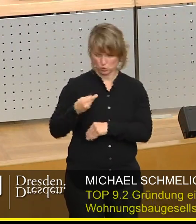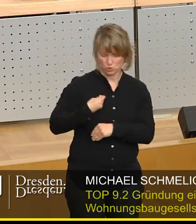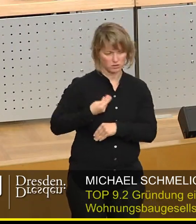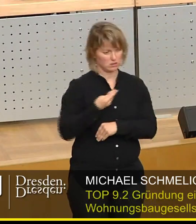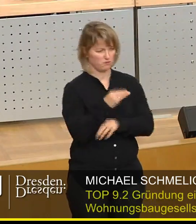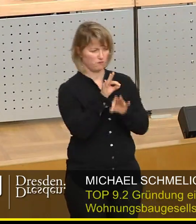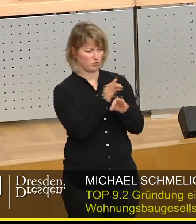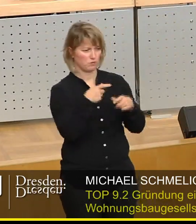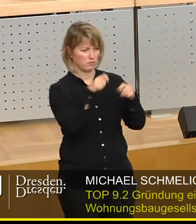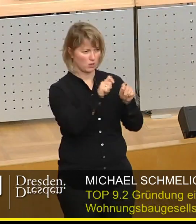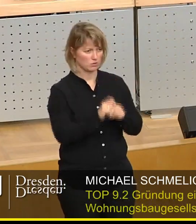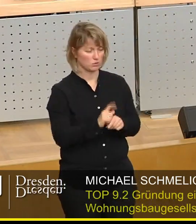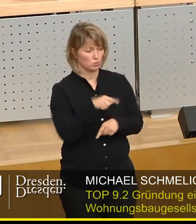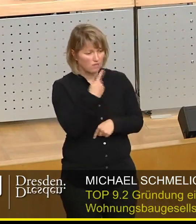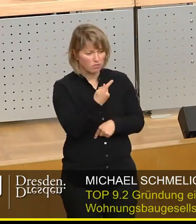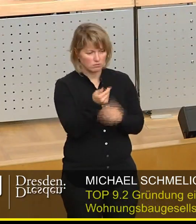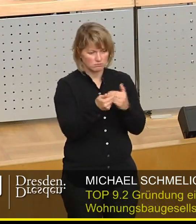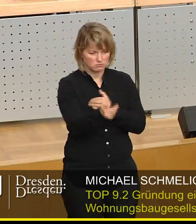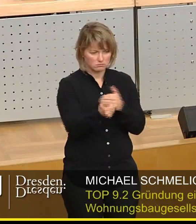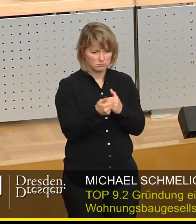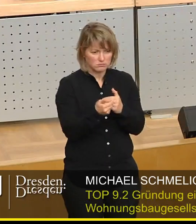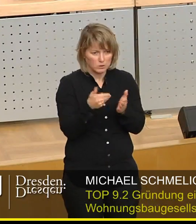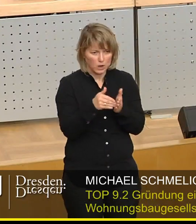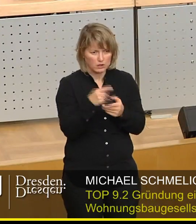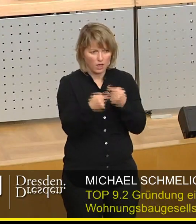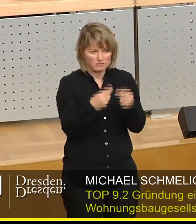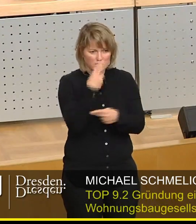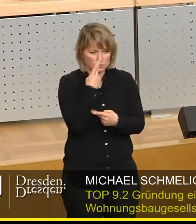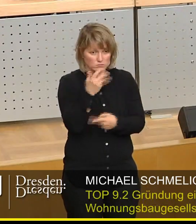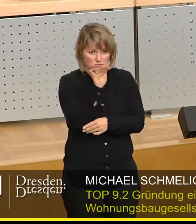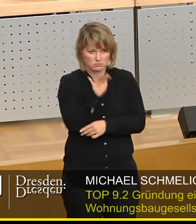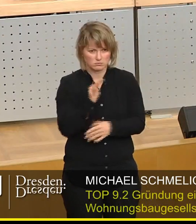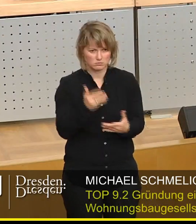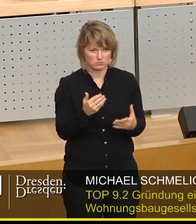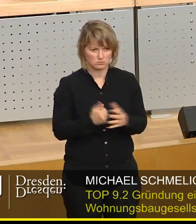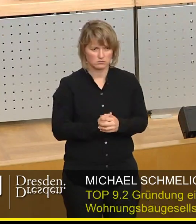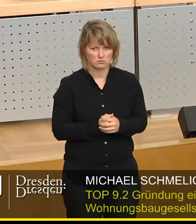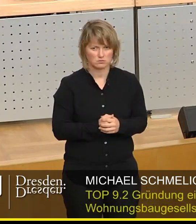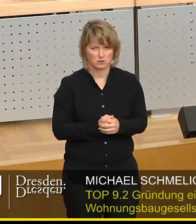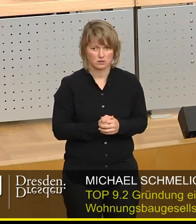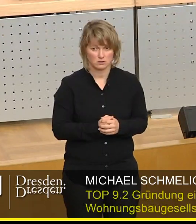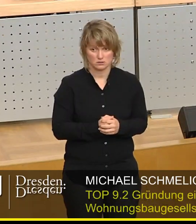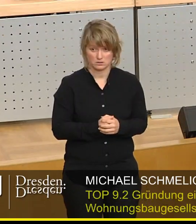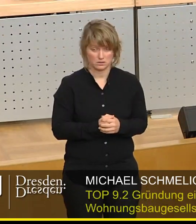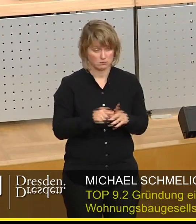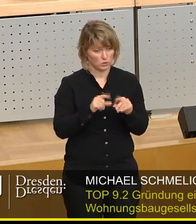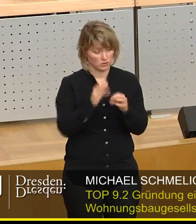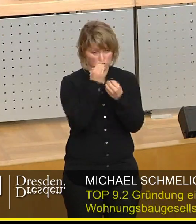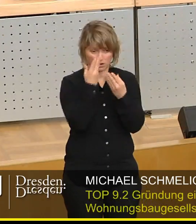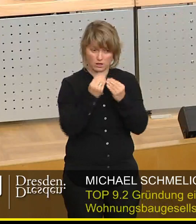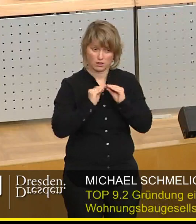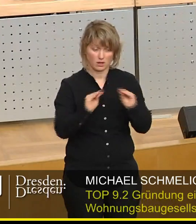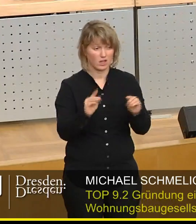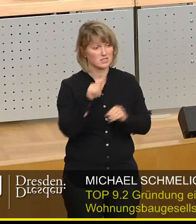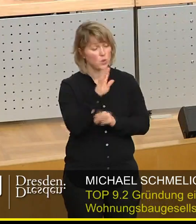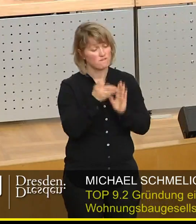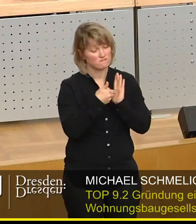Und ansonsten, im Grunde genommen, wissen wir nicht so ganz genau, wie es weitergeht. Und da sage ich mal ganz klar, diese Vorlagen waren